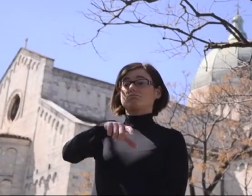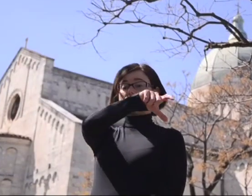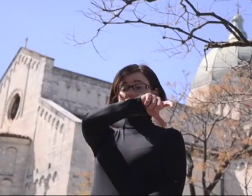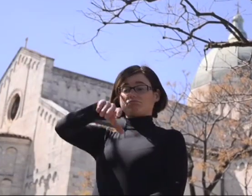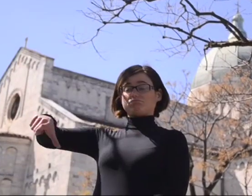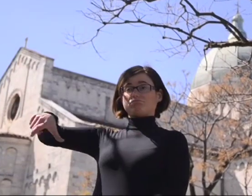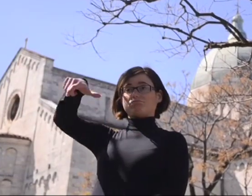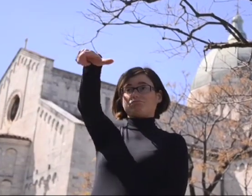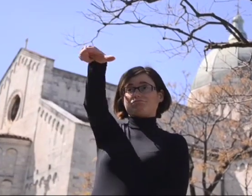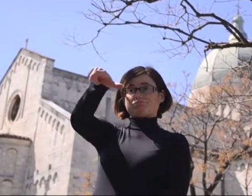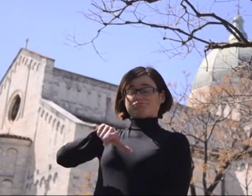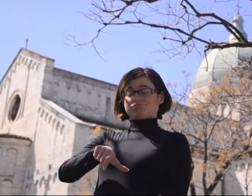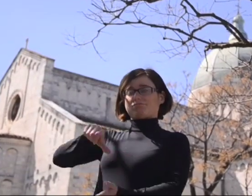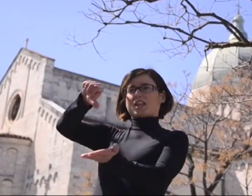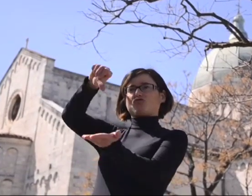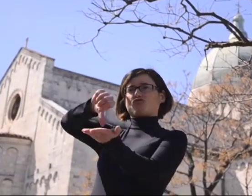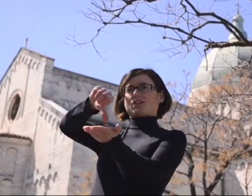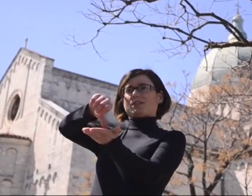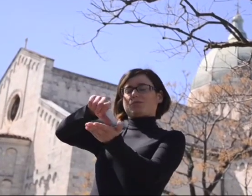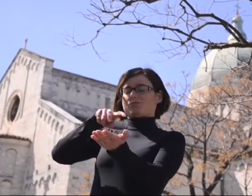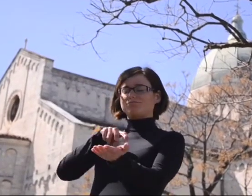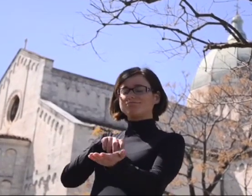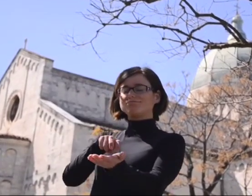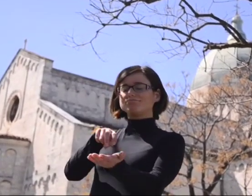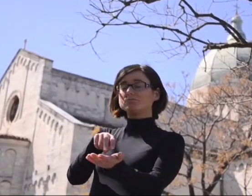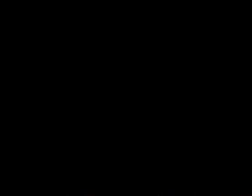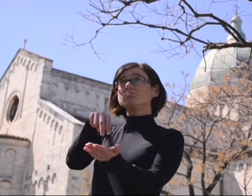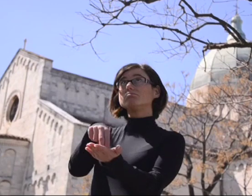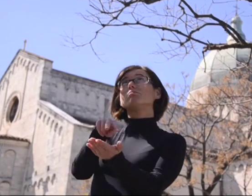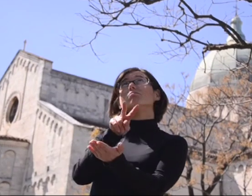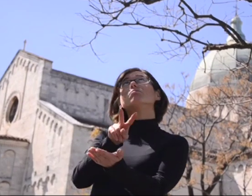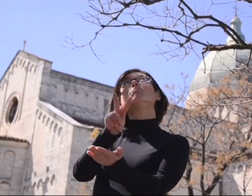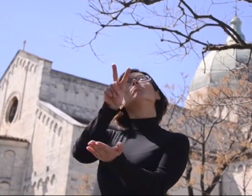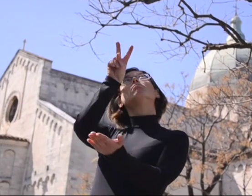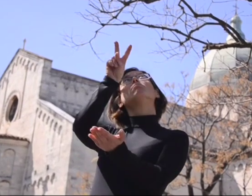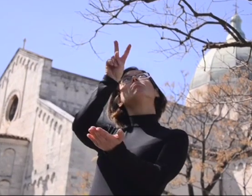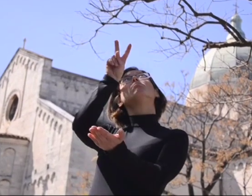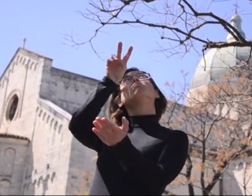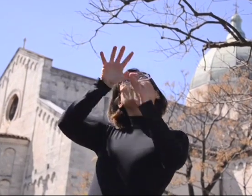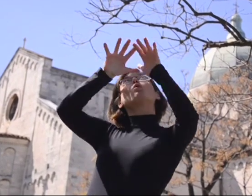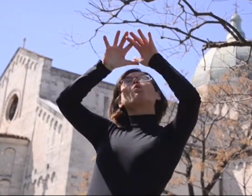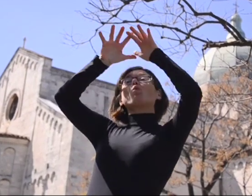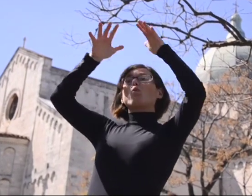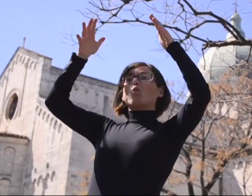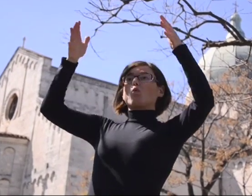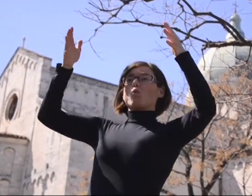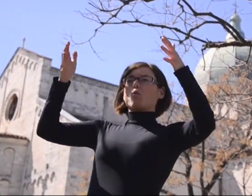All'incrocio dei bracci si innalza sul basso tamburo dodecagonale, poggiante su una base quadrata la slanciata cupola